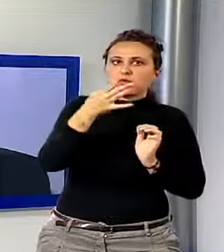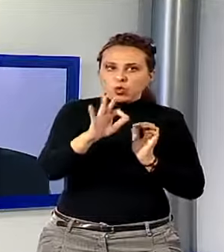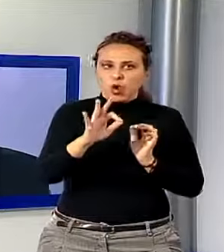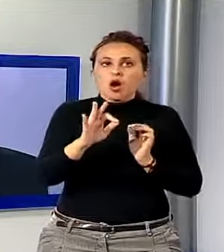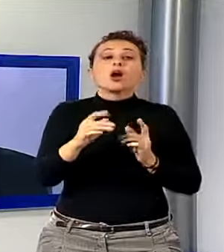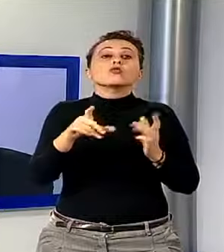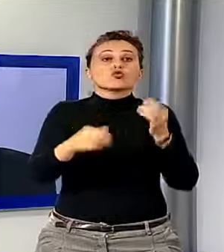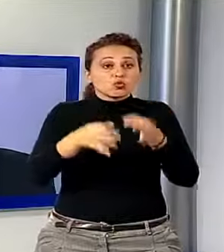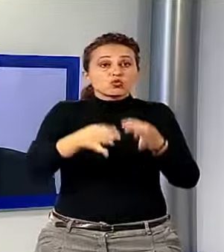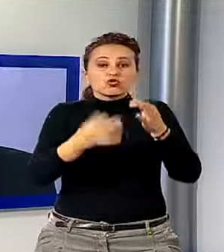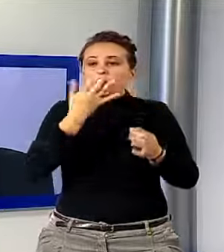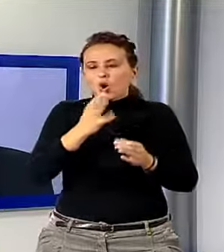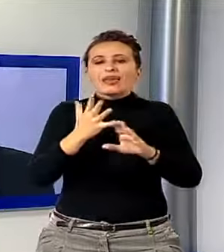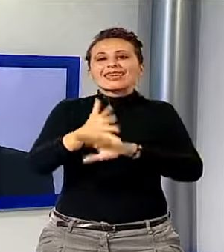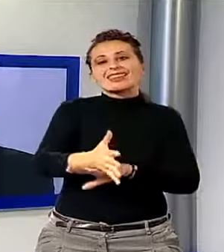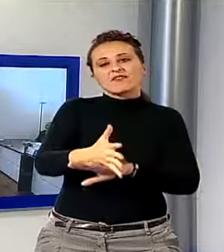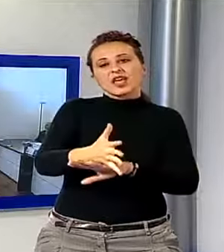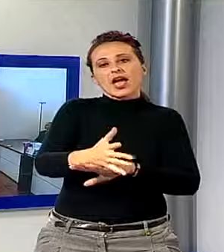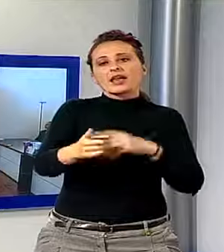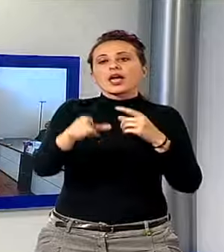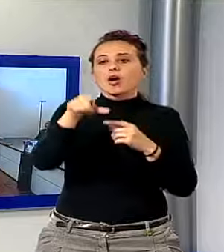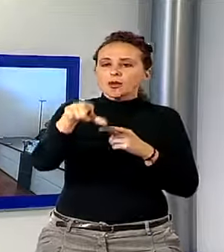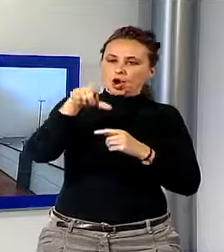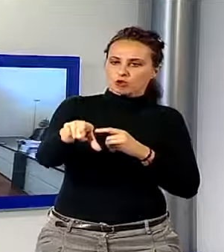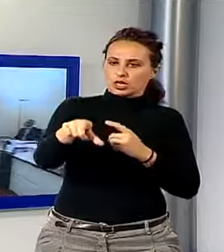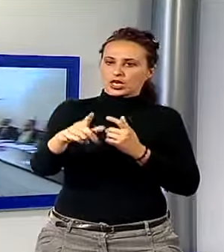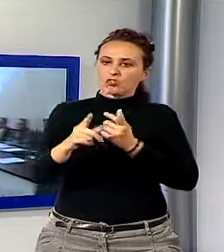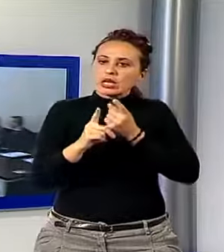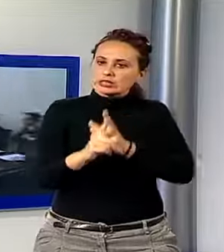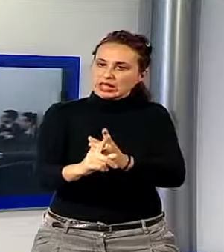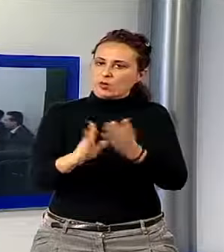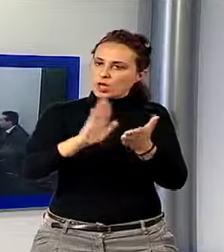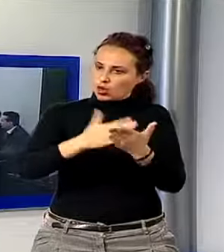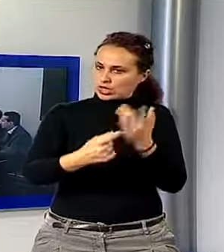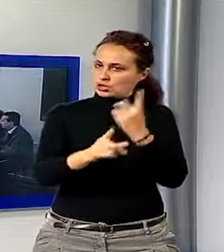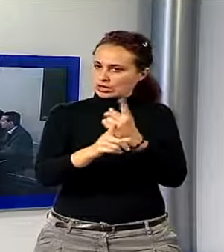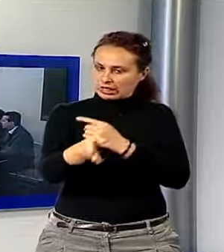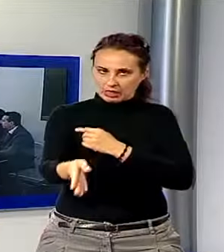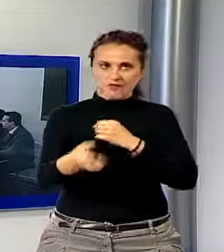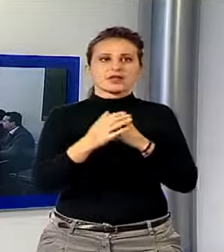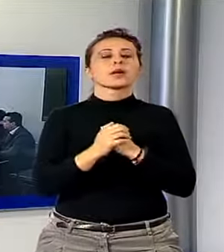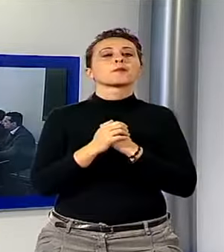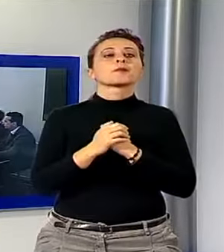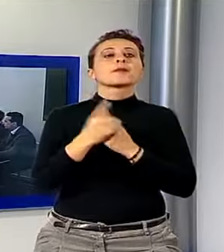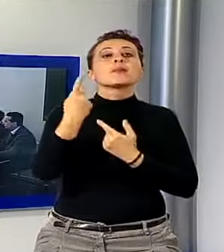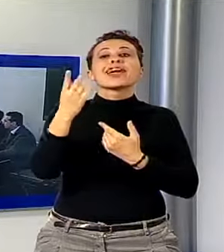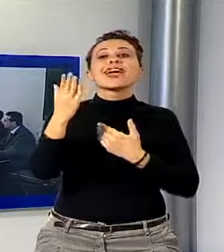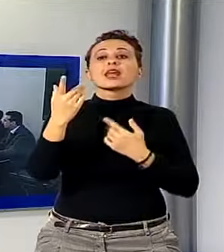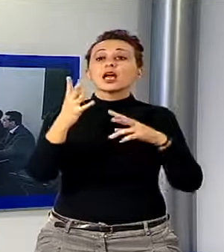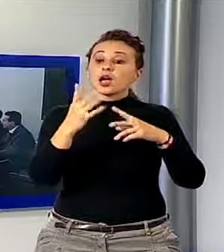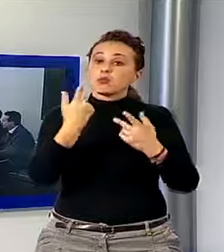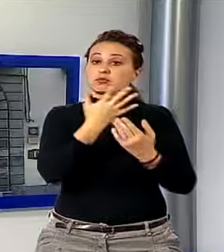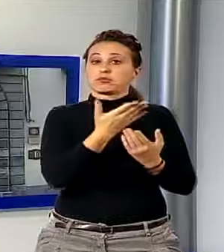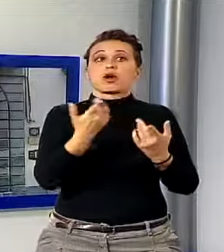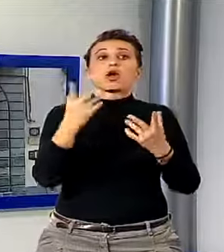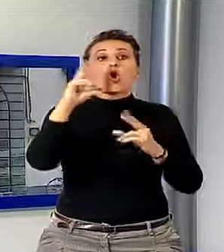specifica degli obblighi contrattuali. Per presentare questo strumento alla cittadinanza il Consiglio notarile ha